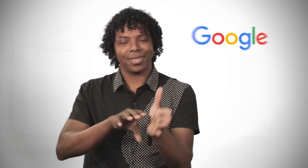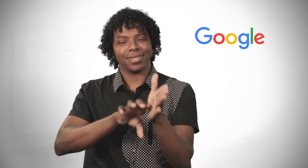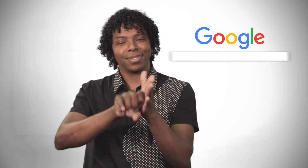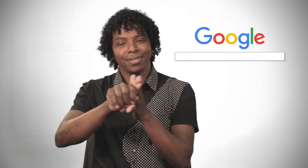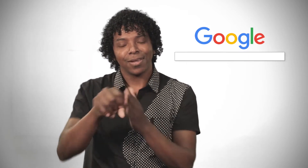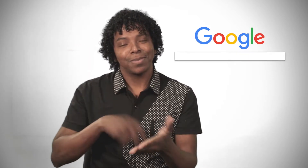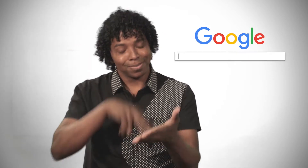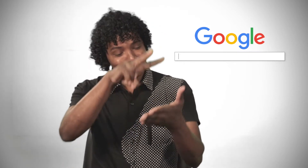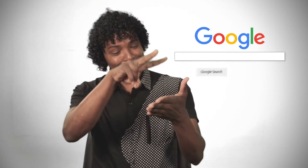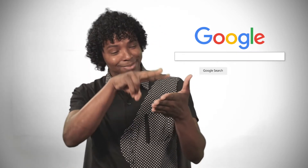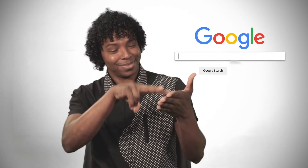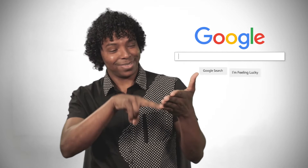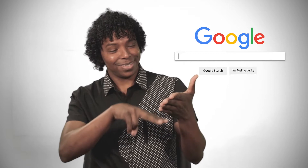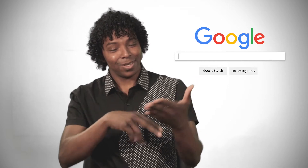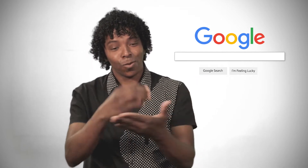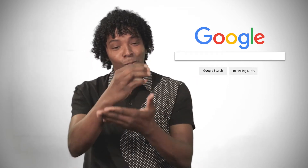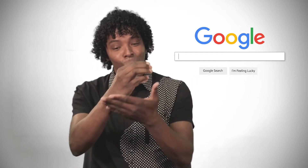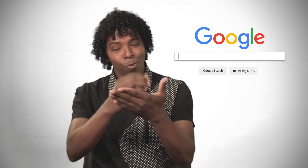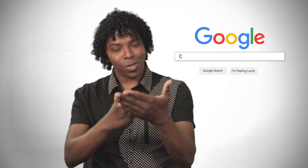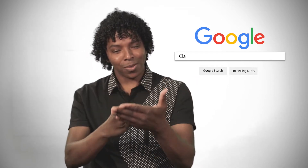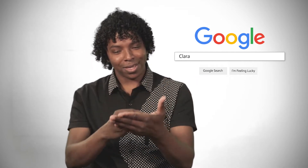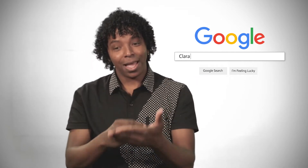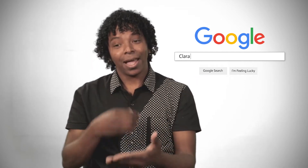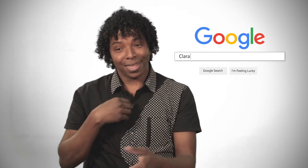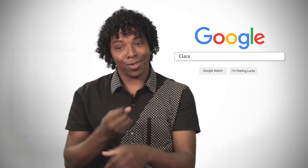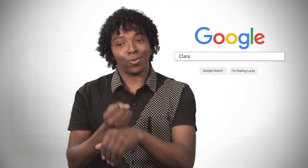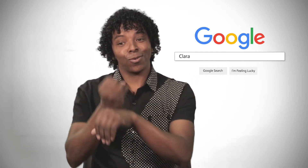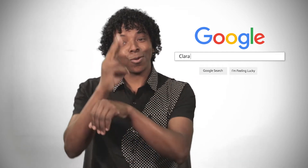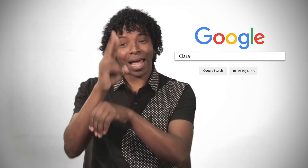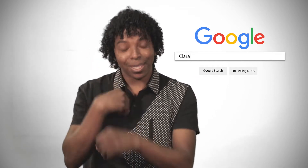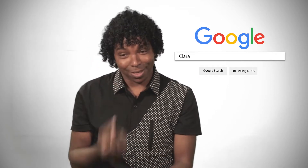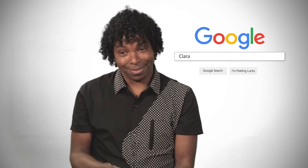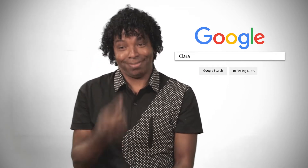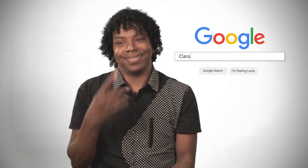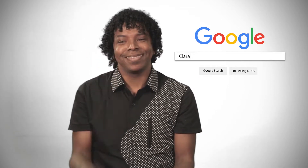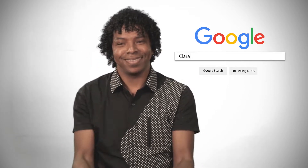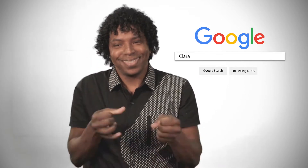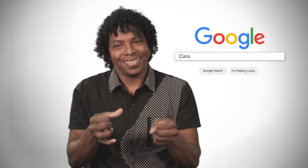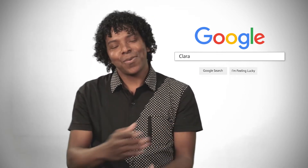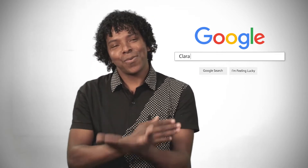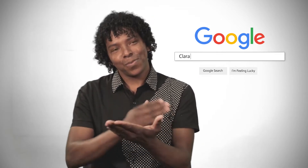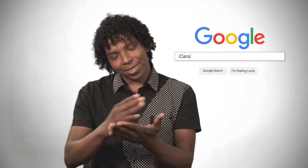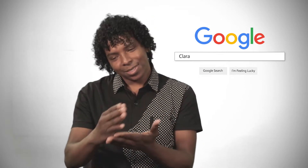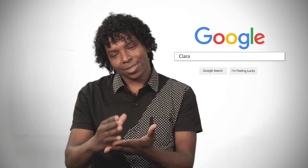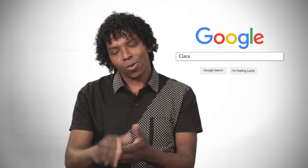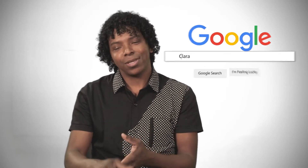Google. Fui verificar, consegui encontrar o currículo dela. Fui, nossa, ela é doutora. Que estranho. Ela começou a lecionar